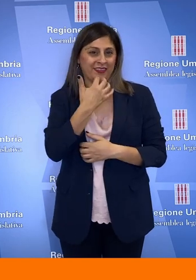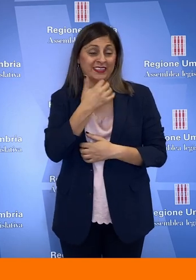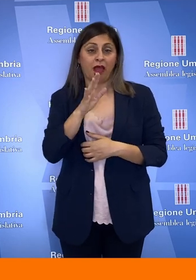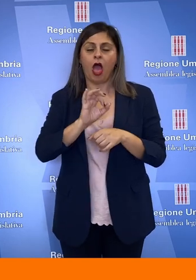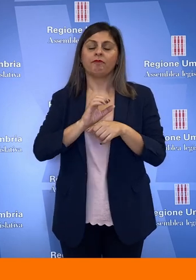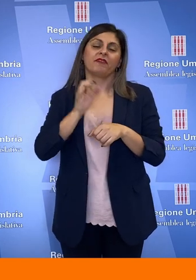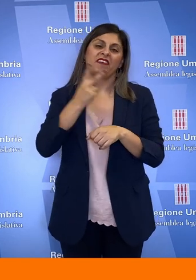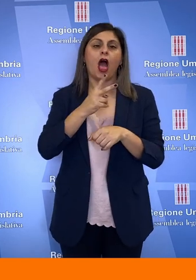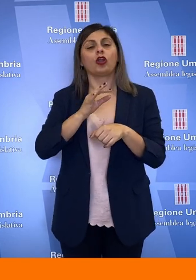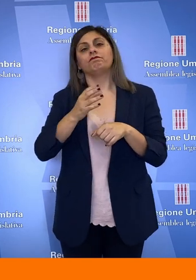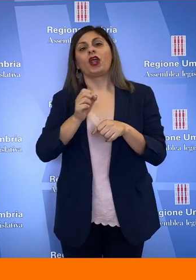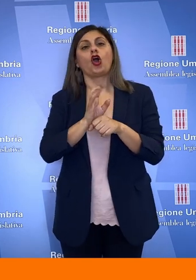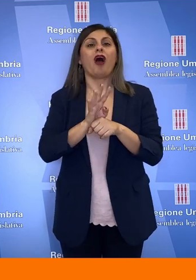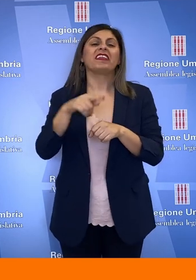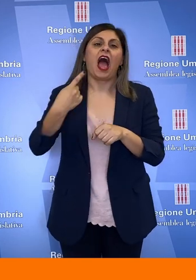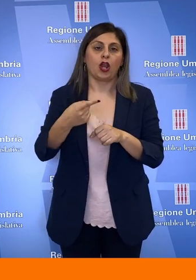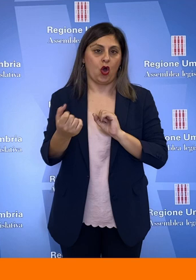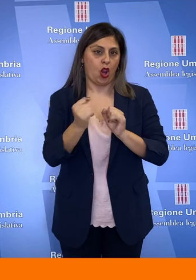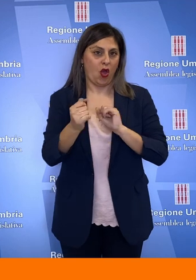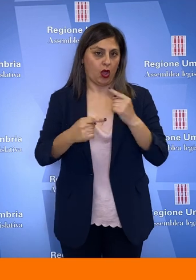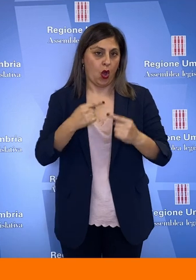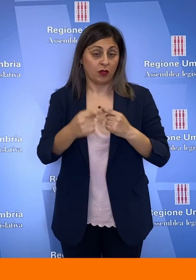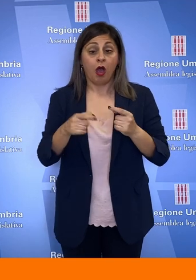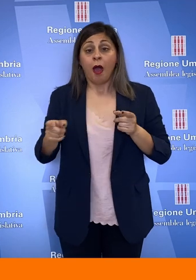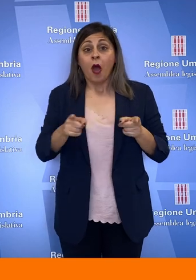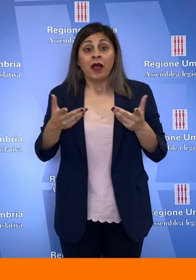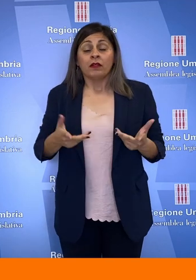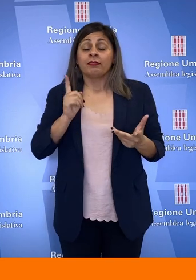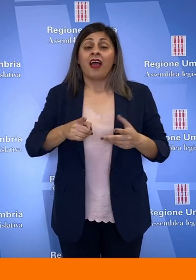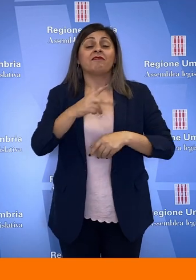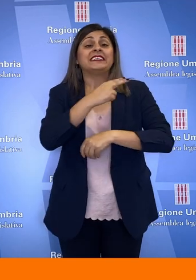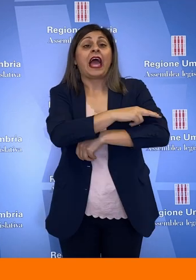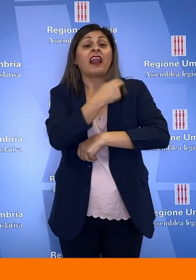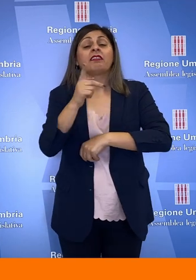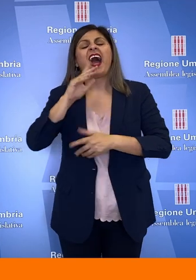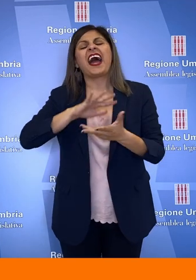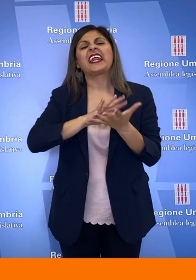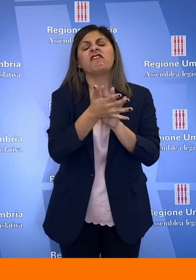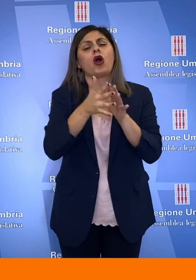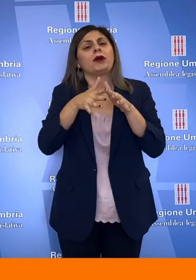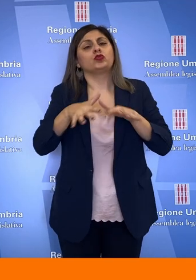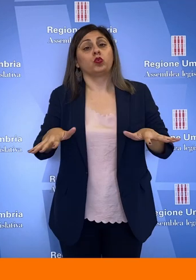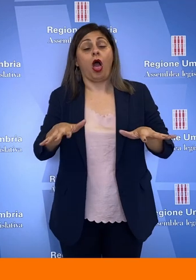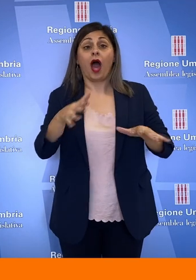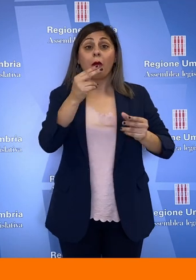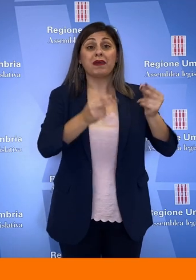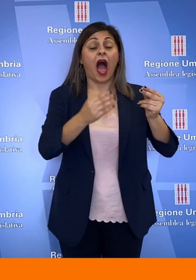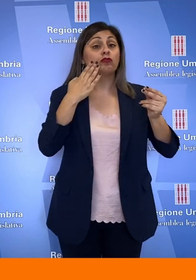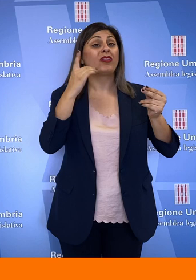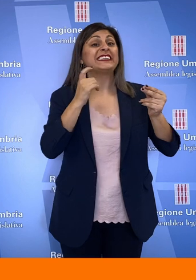Covid lo stiamo ancora combattendo, è il momento di una riforma strutturale della sanità con un risanamento dei bilanci del disavanzo strutturale